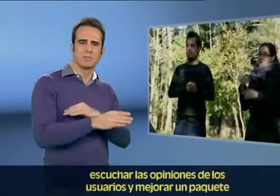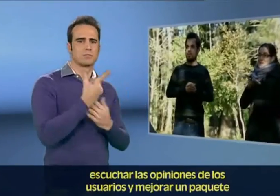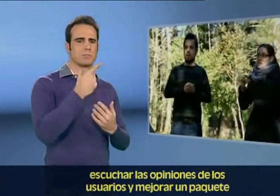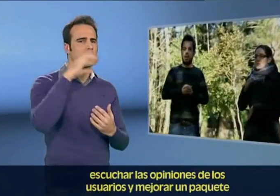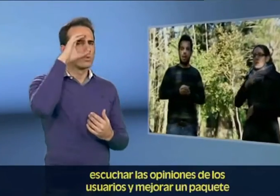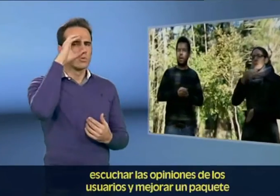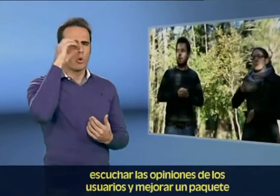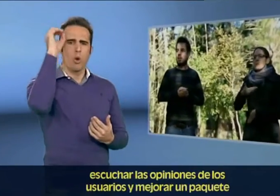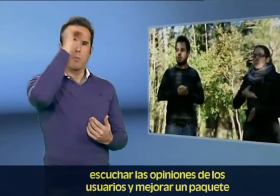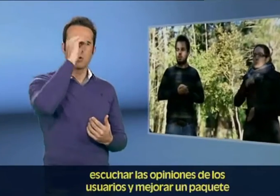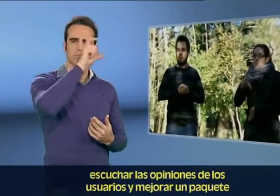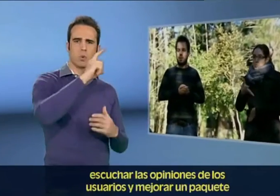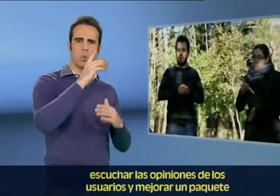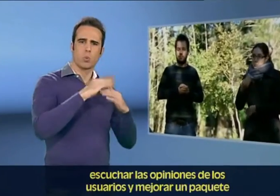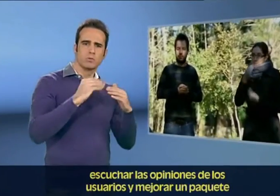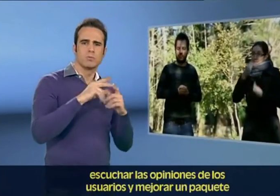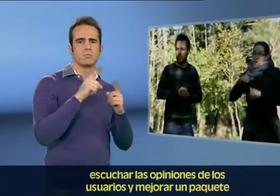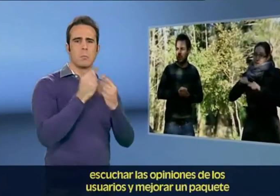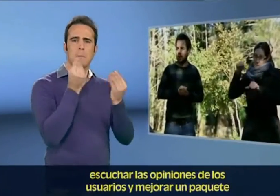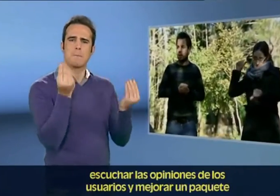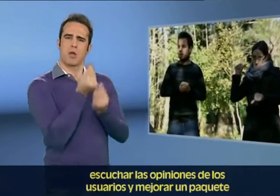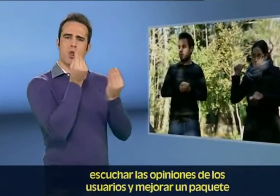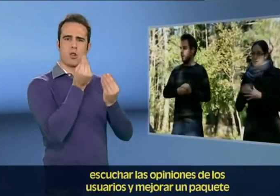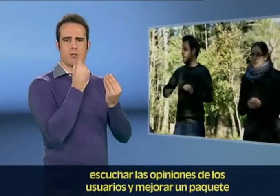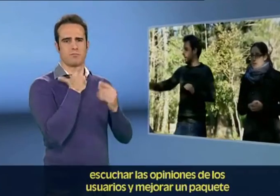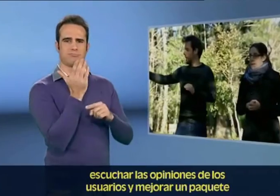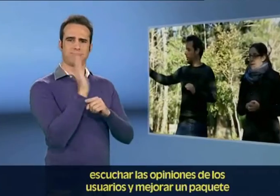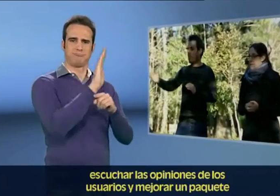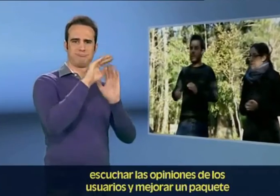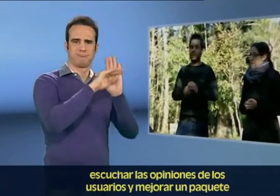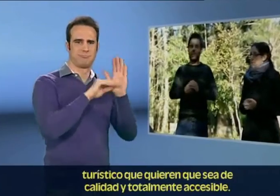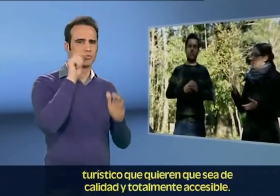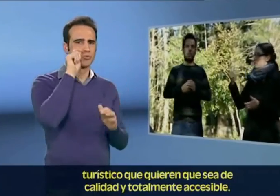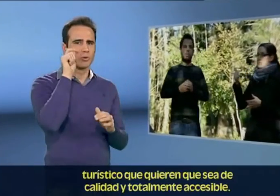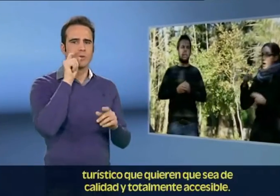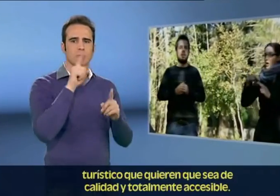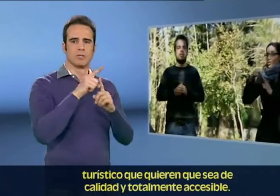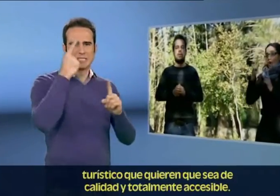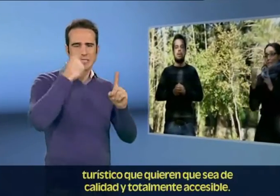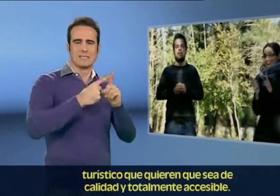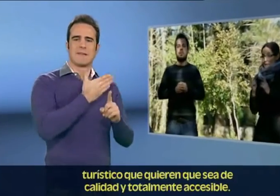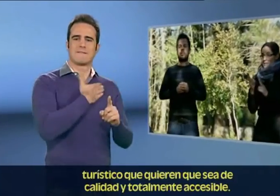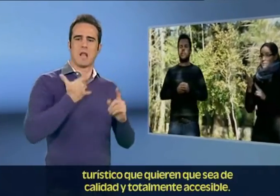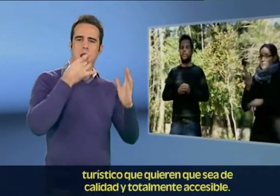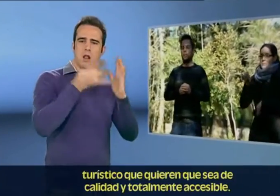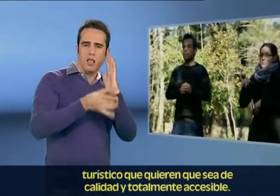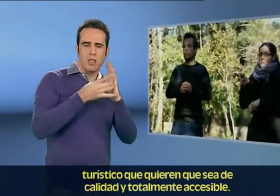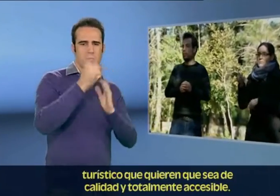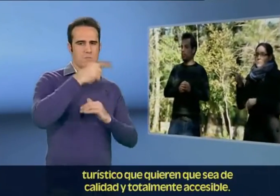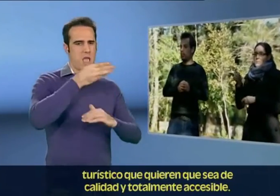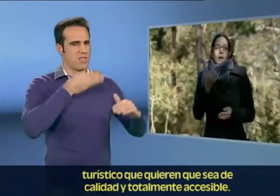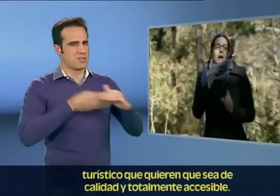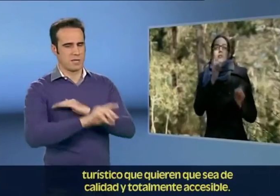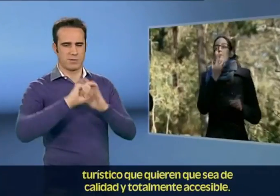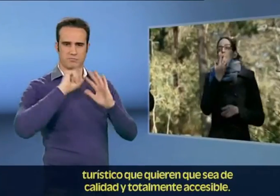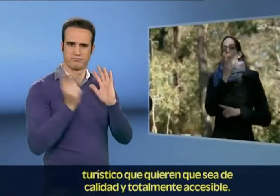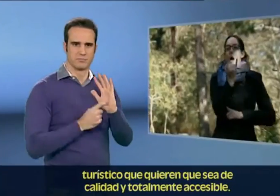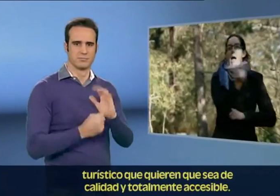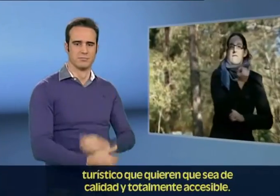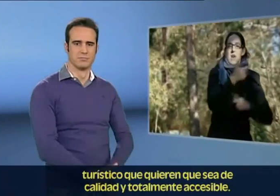escuchar las opiniones de los usuarios y mejorar un paquete turístico que quieren que sea de calidad y totalmente accesible.